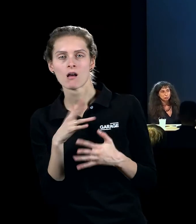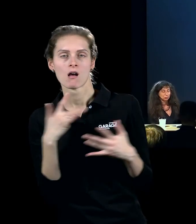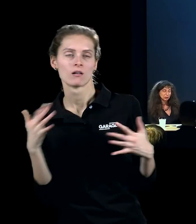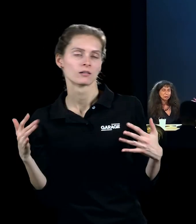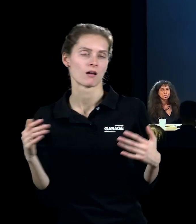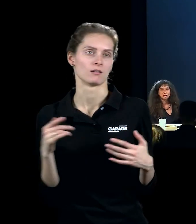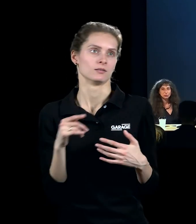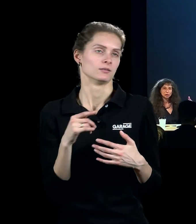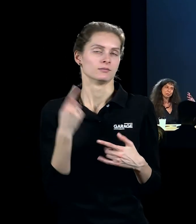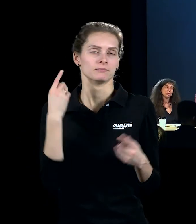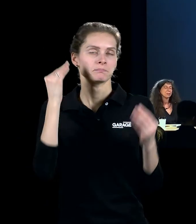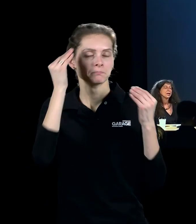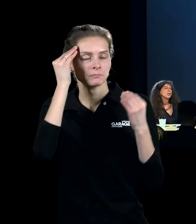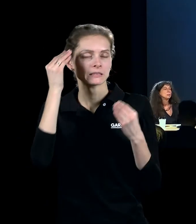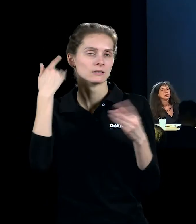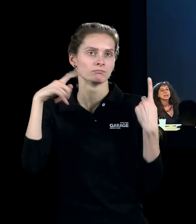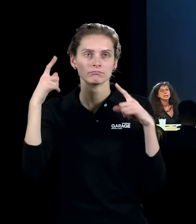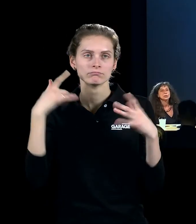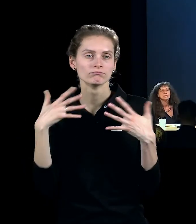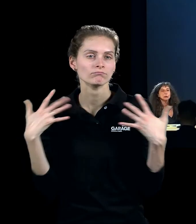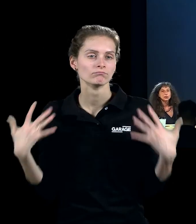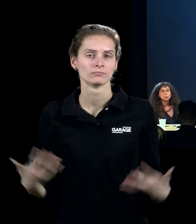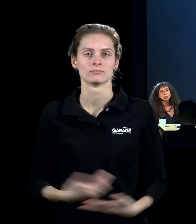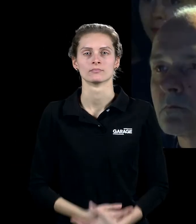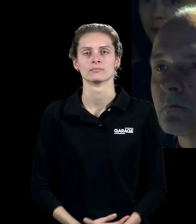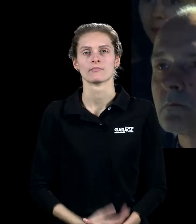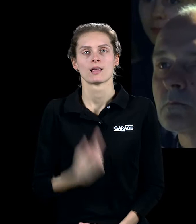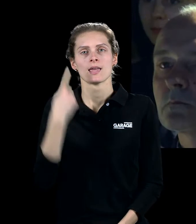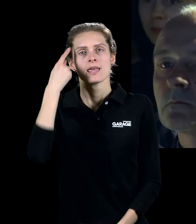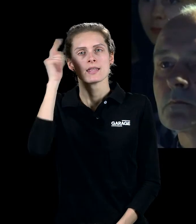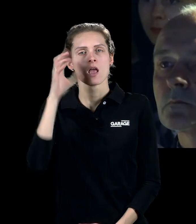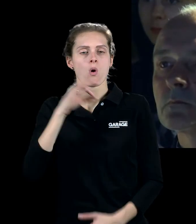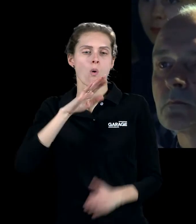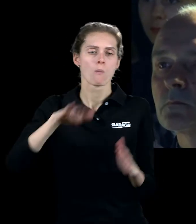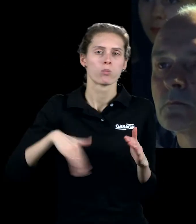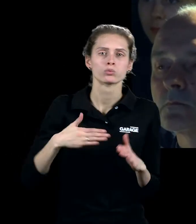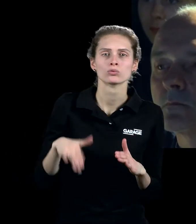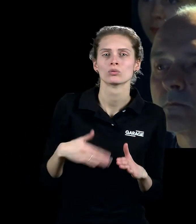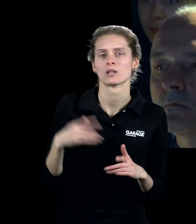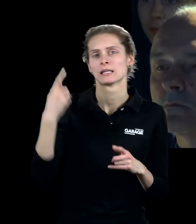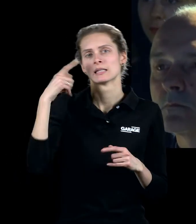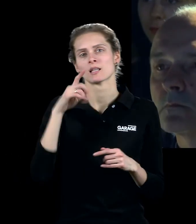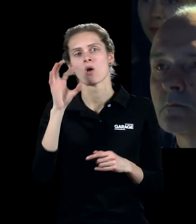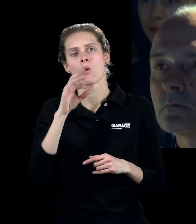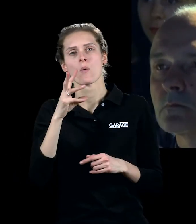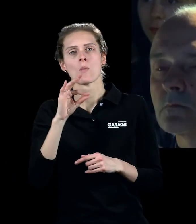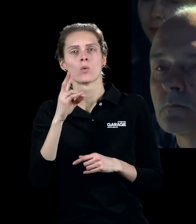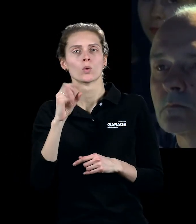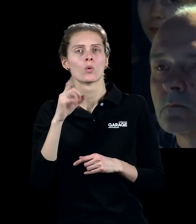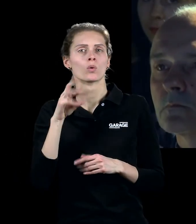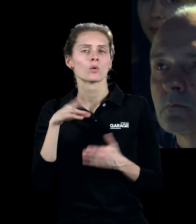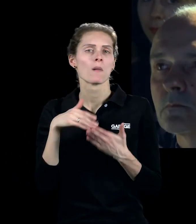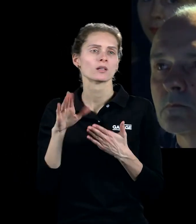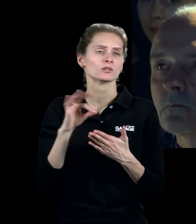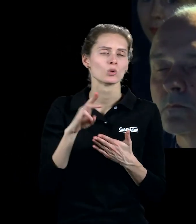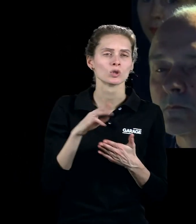его утопическими такими построениями, с его идеей пустоты, монохромов и отказа от живописи. И, конечно,